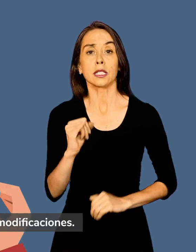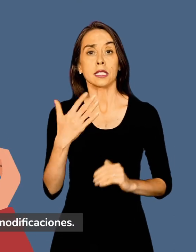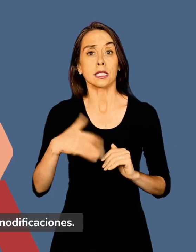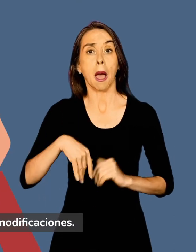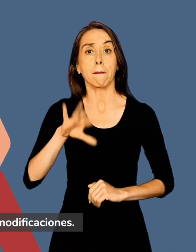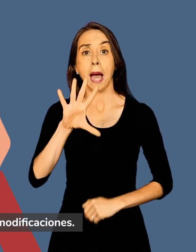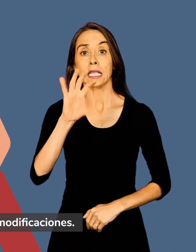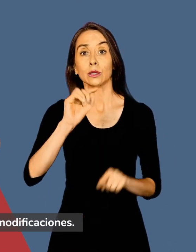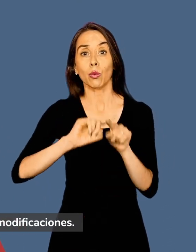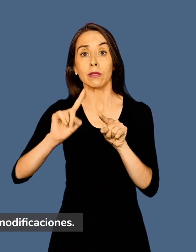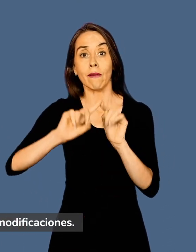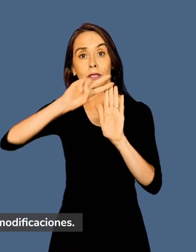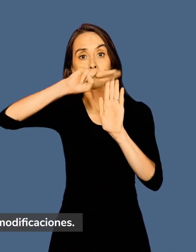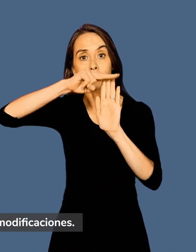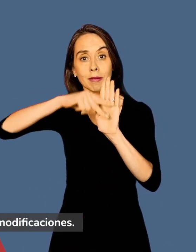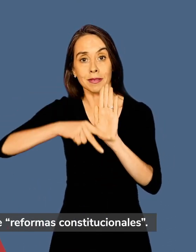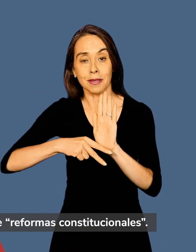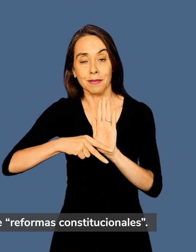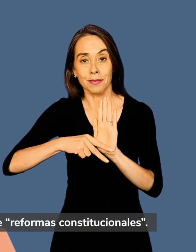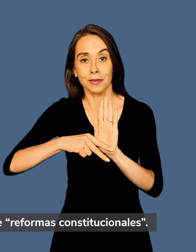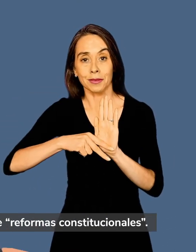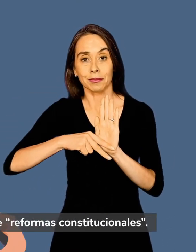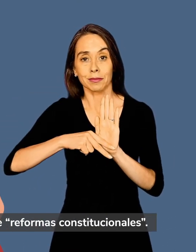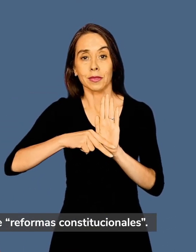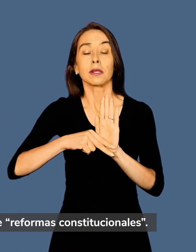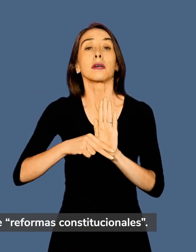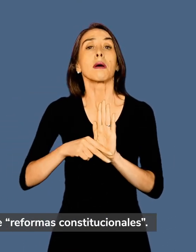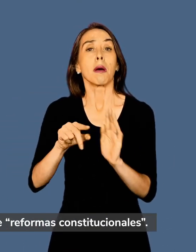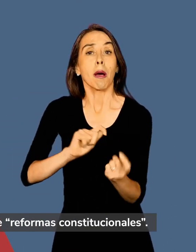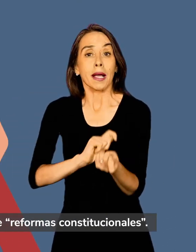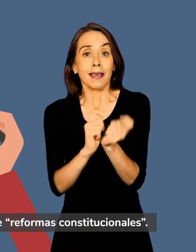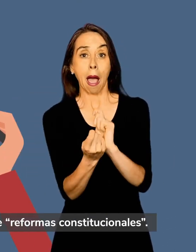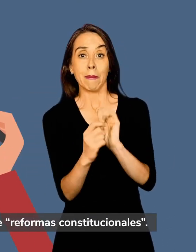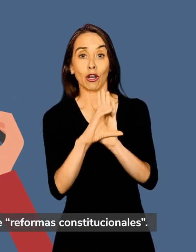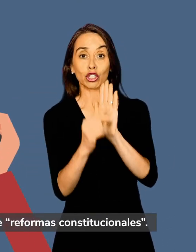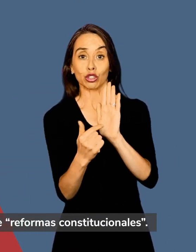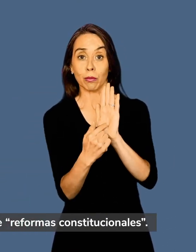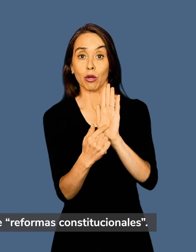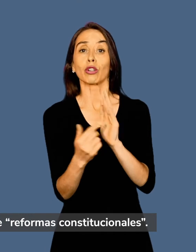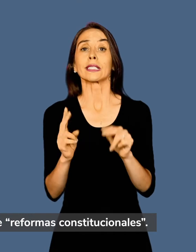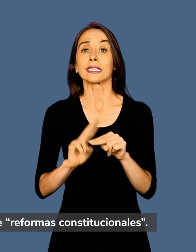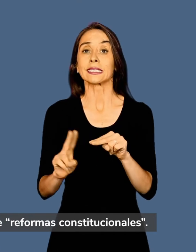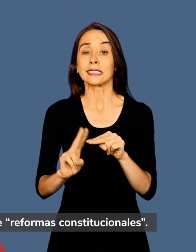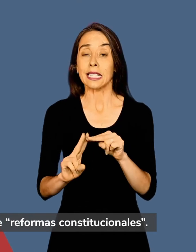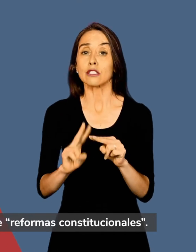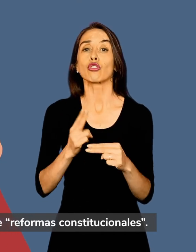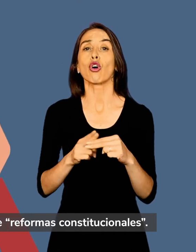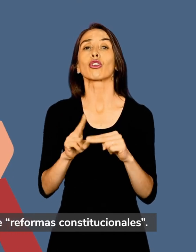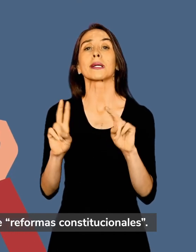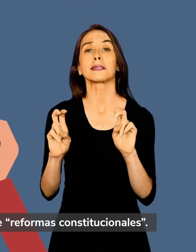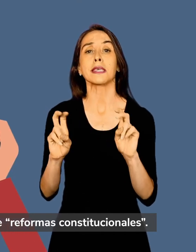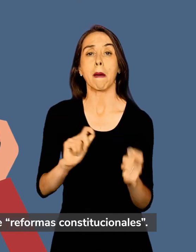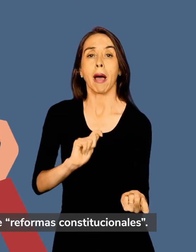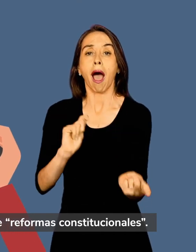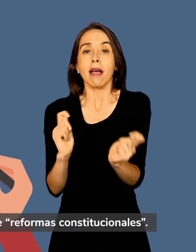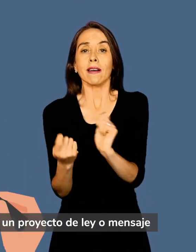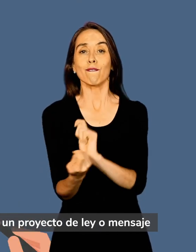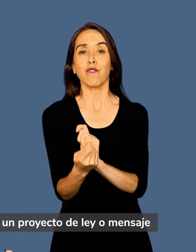modificaciones. Para modificarla, se han llevado adelante reformas constitucionales. Estas